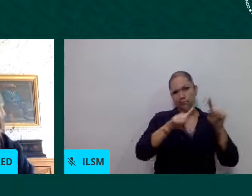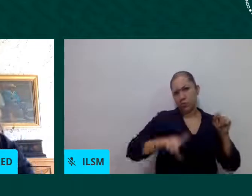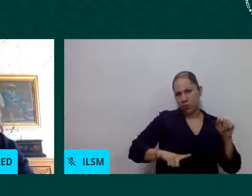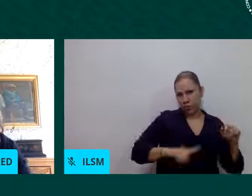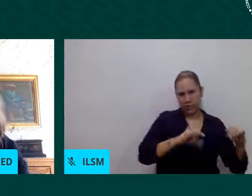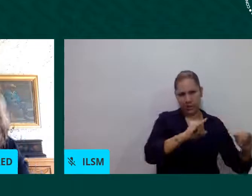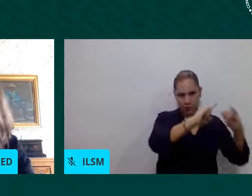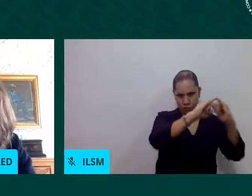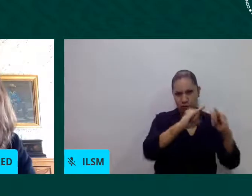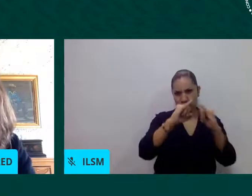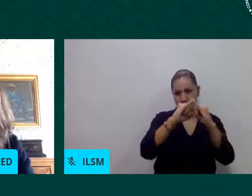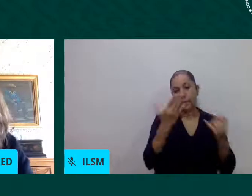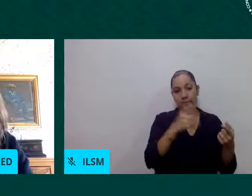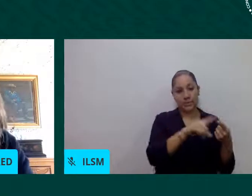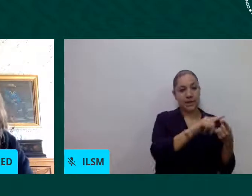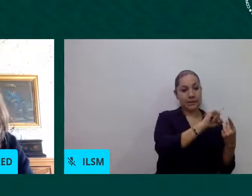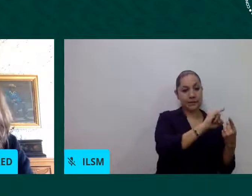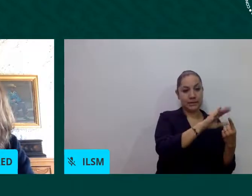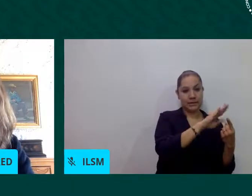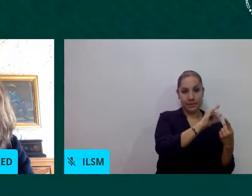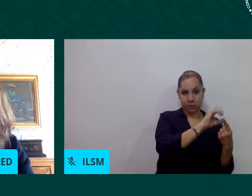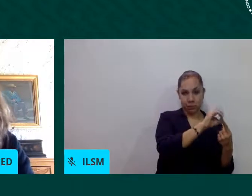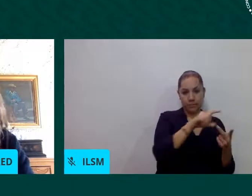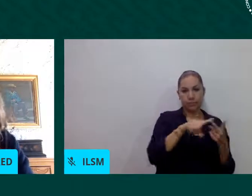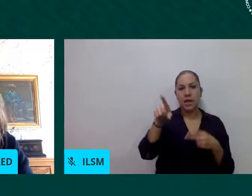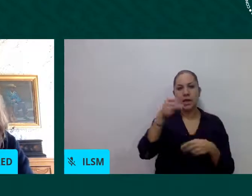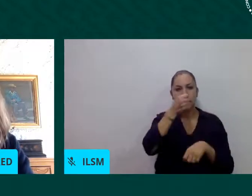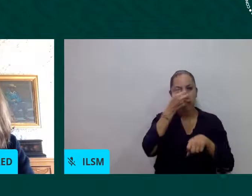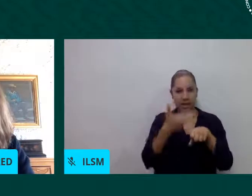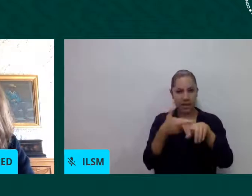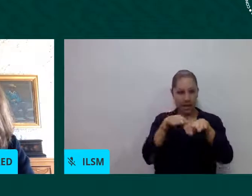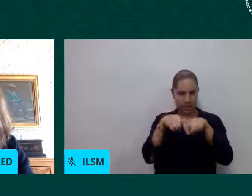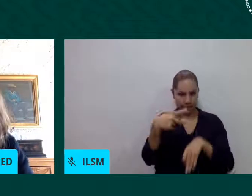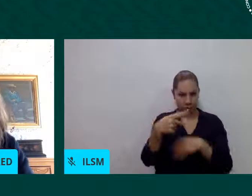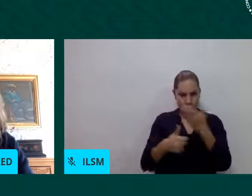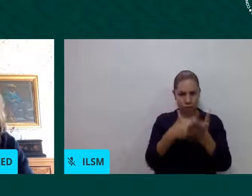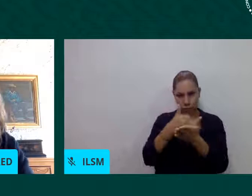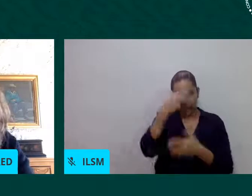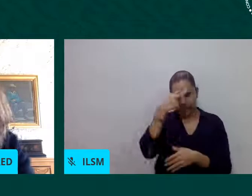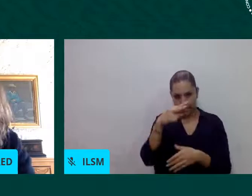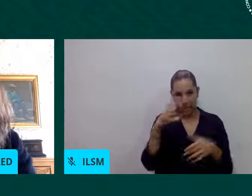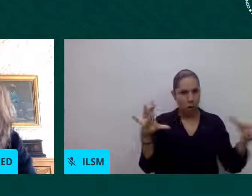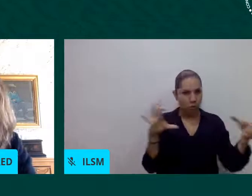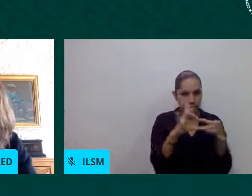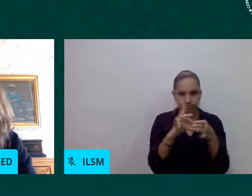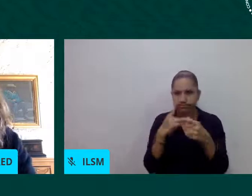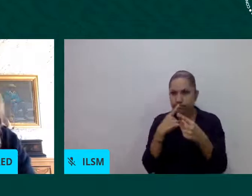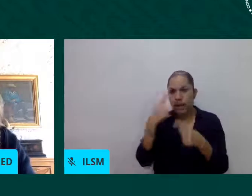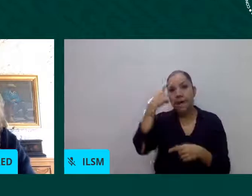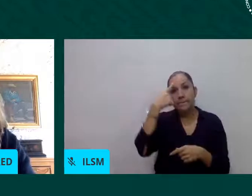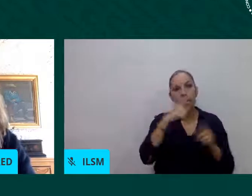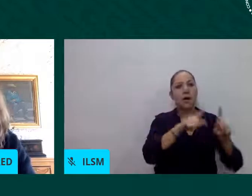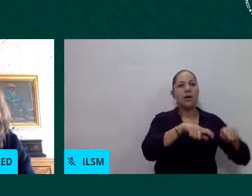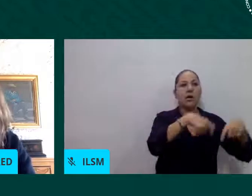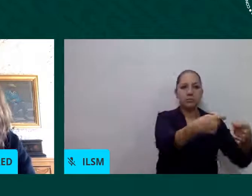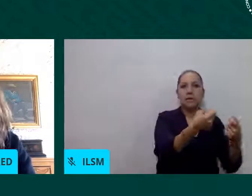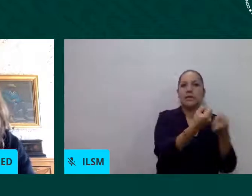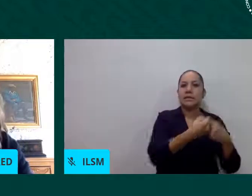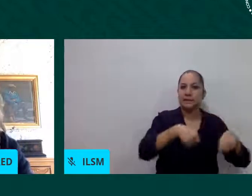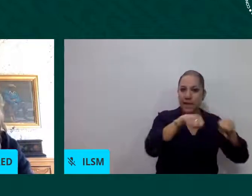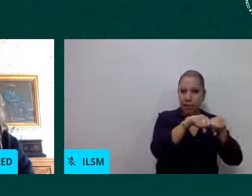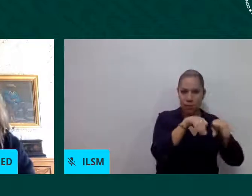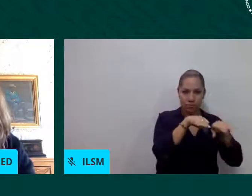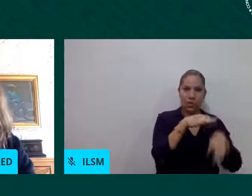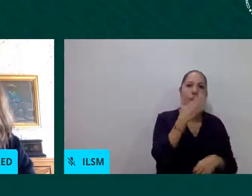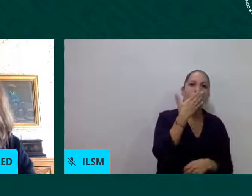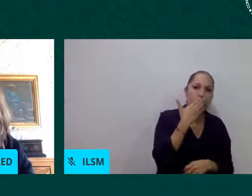para el seguro de desempleo para la vinculación laboral para la capacitación laboral para el acceso a la salud entre otras y